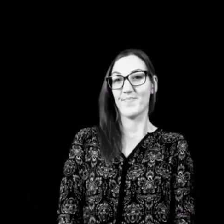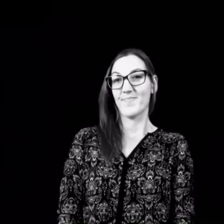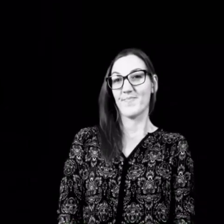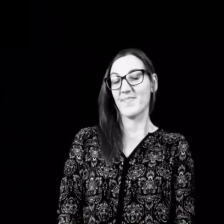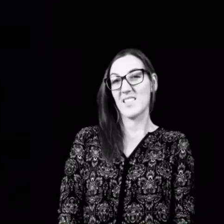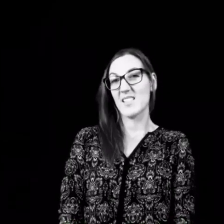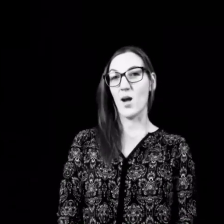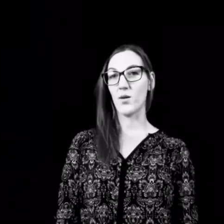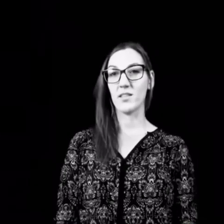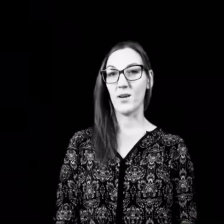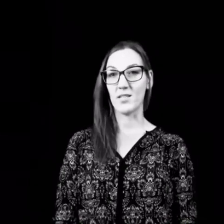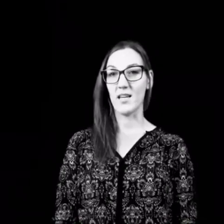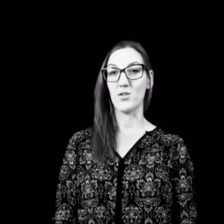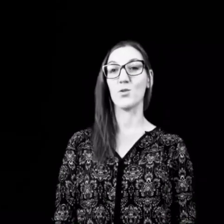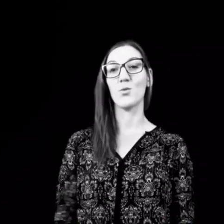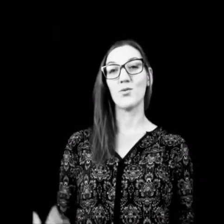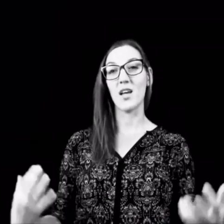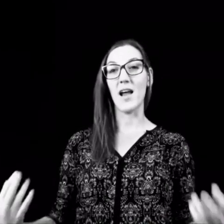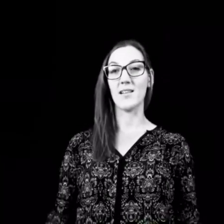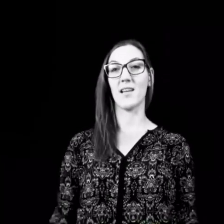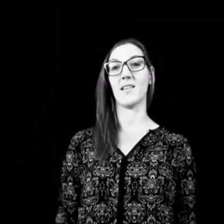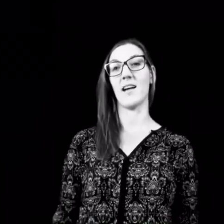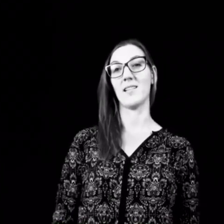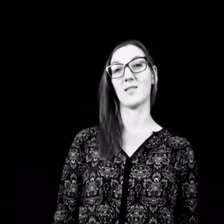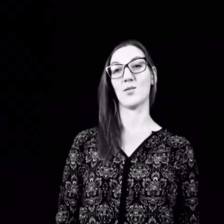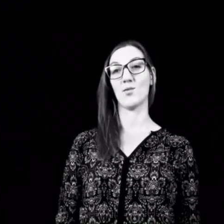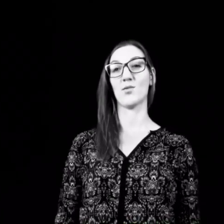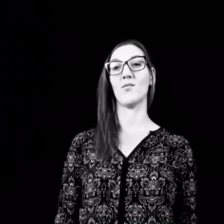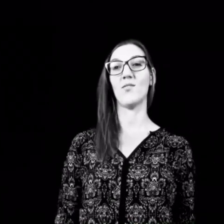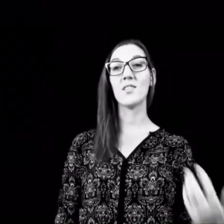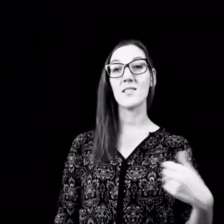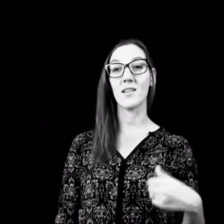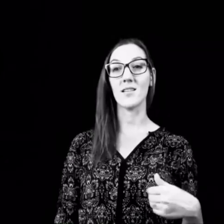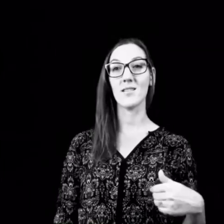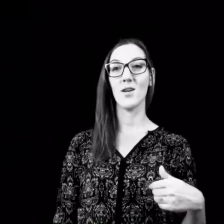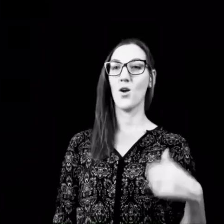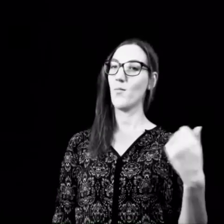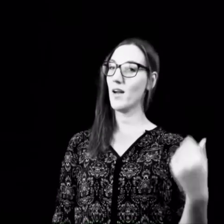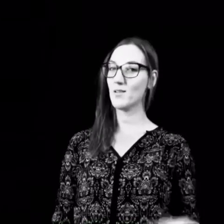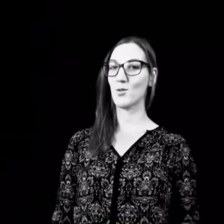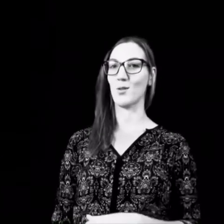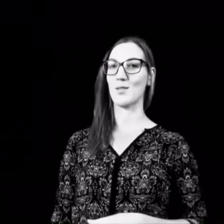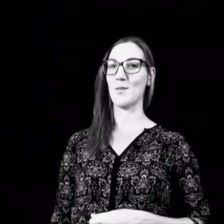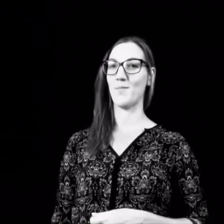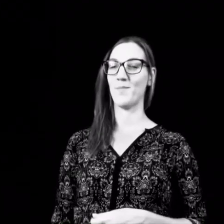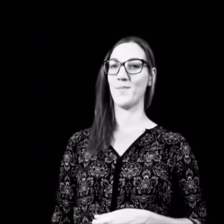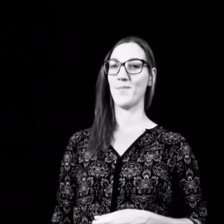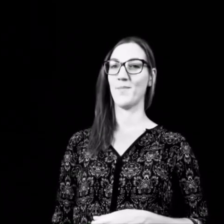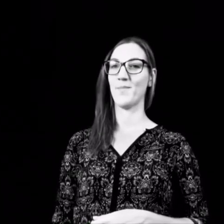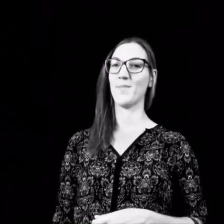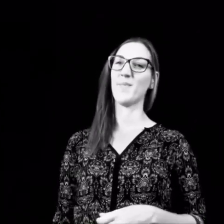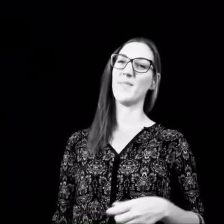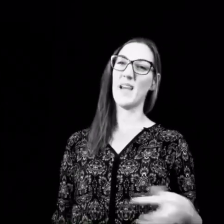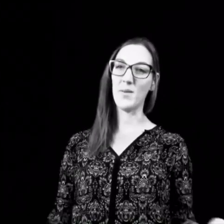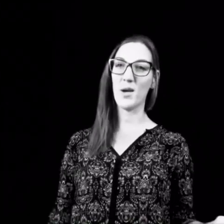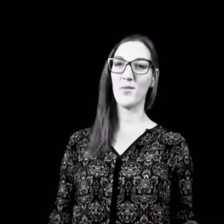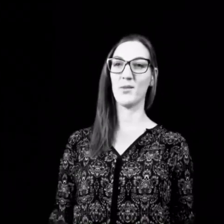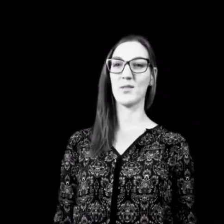Das ist auch nicht authentisch und alles andere als gesund. Und wir wissen das, machen es trotzdem. Und dann brauchen wir uns nicht